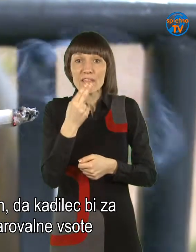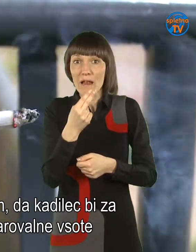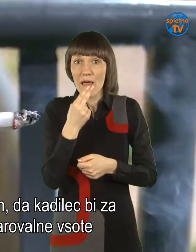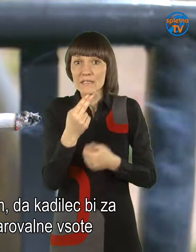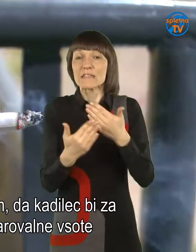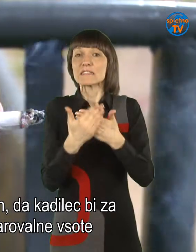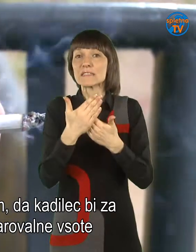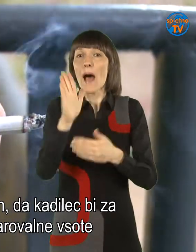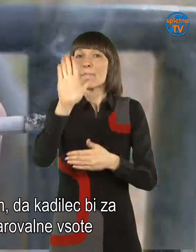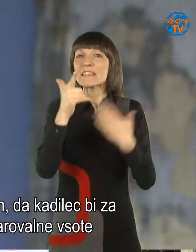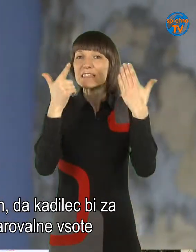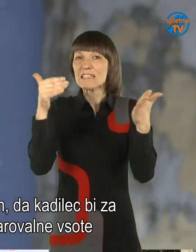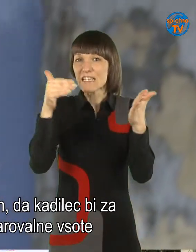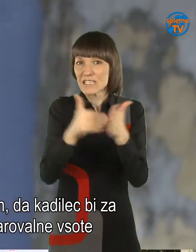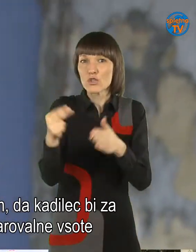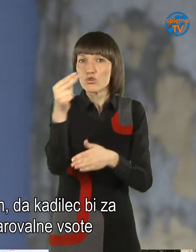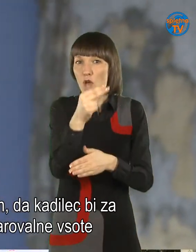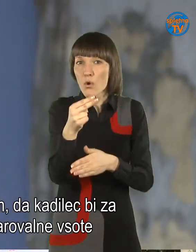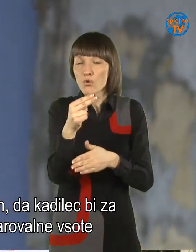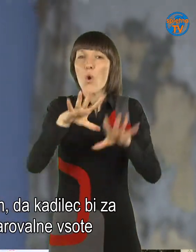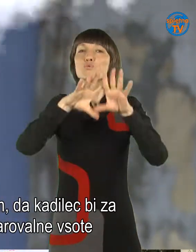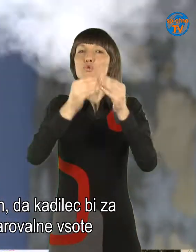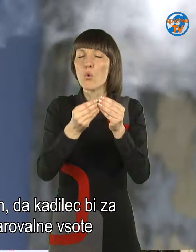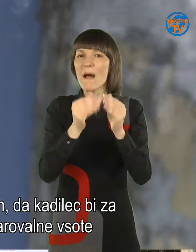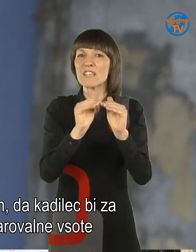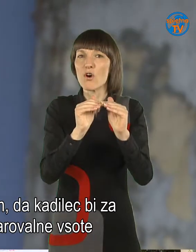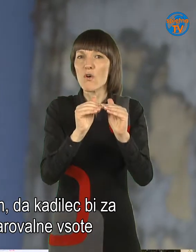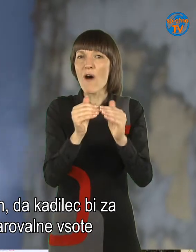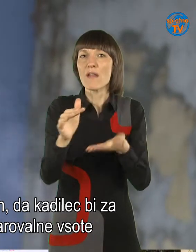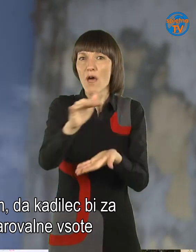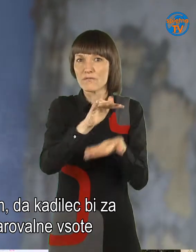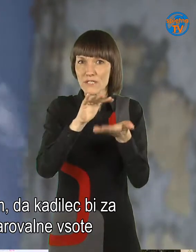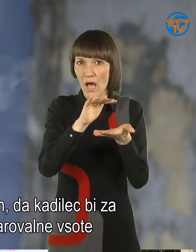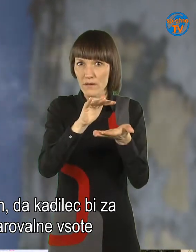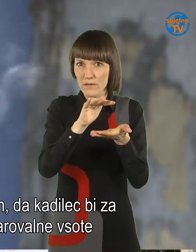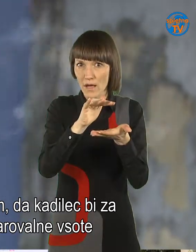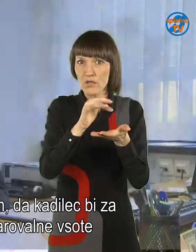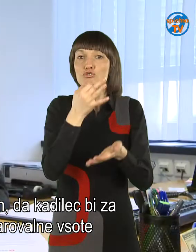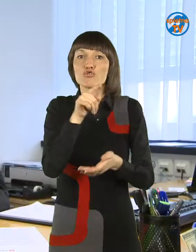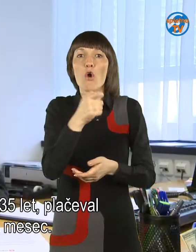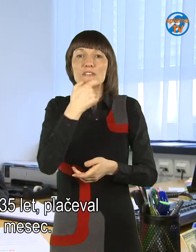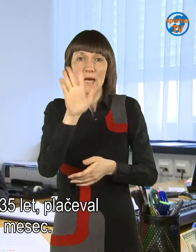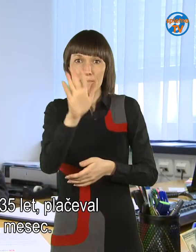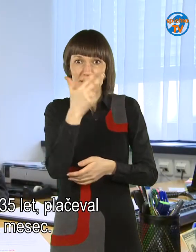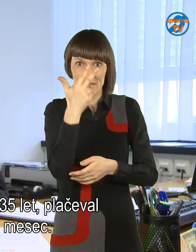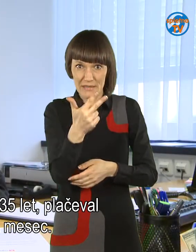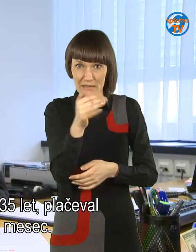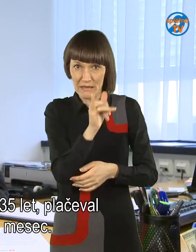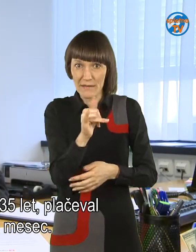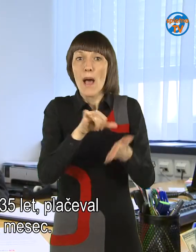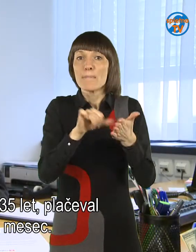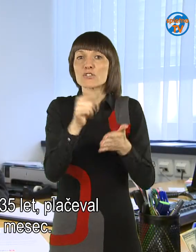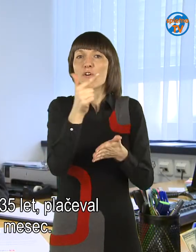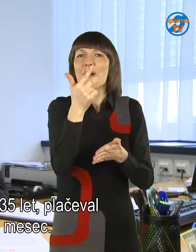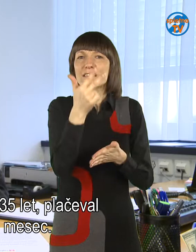75 tisot evrov zavarovanje vsote za 20 let, če jo star 35 let, plačeval 22,4